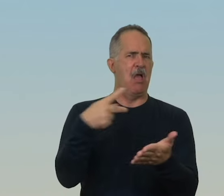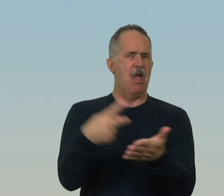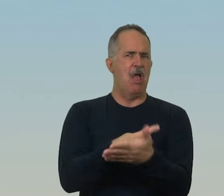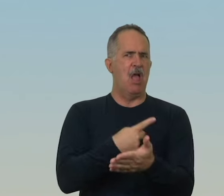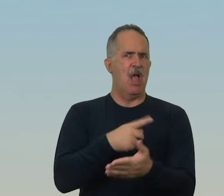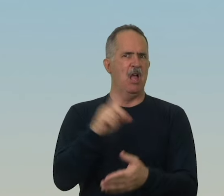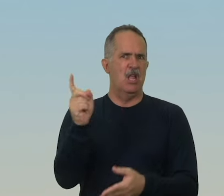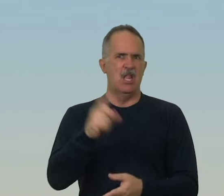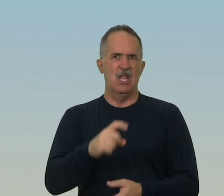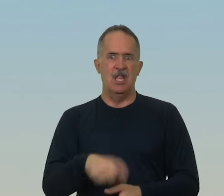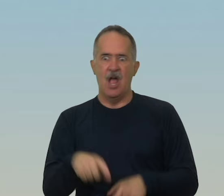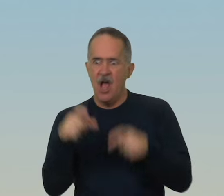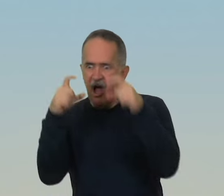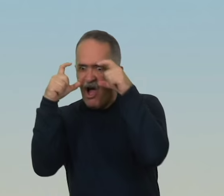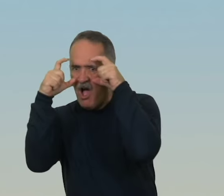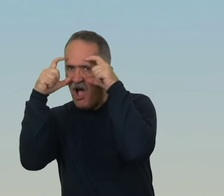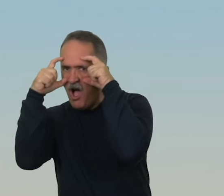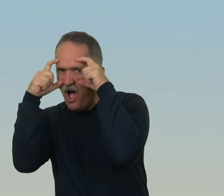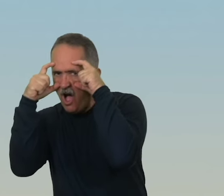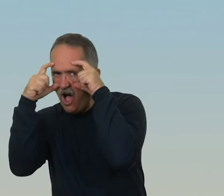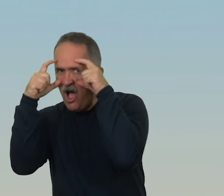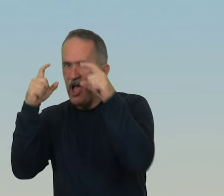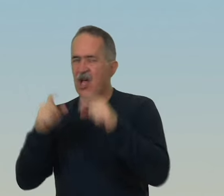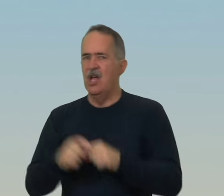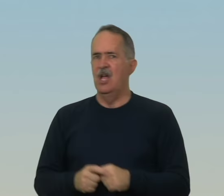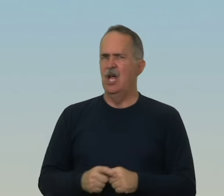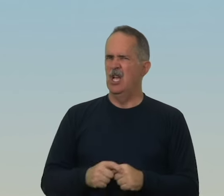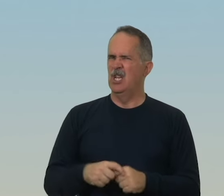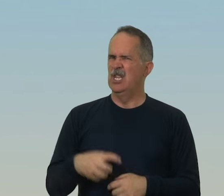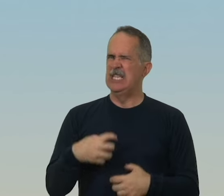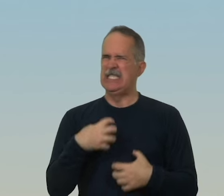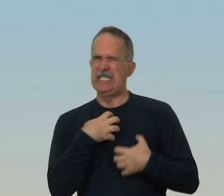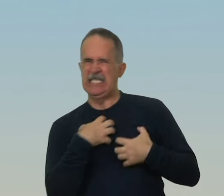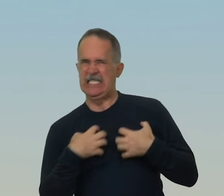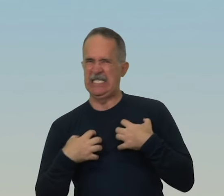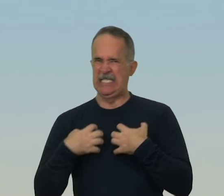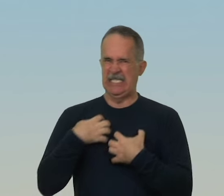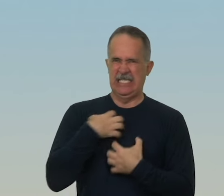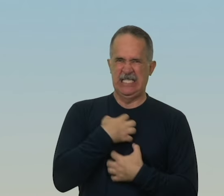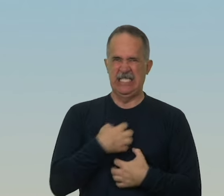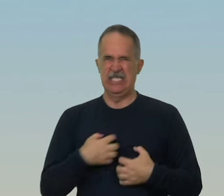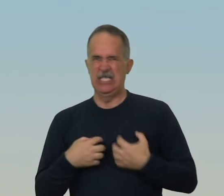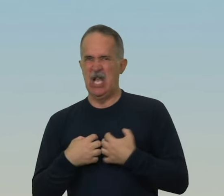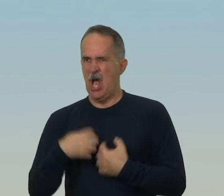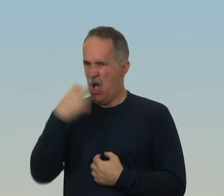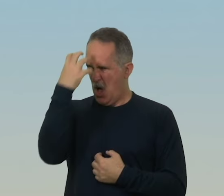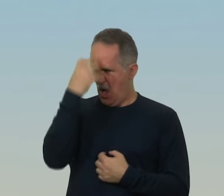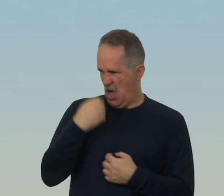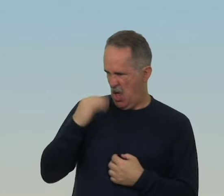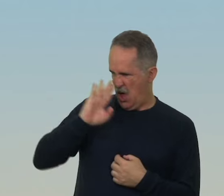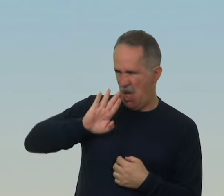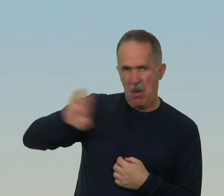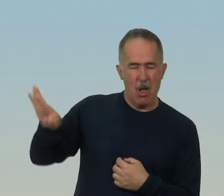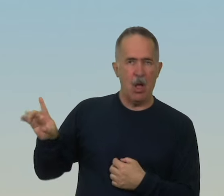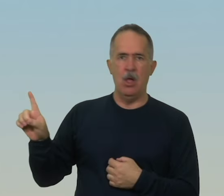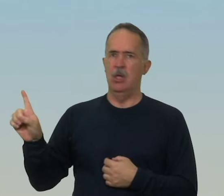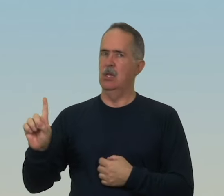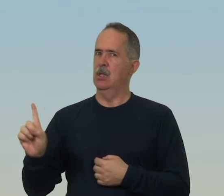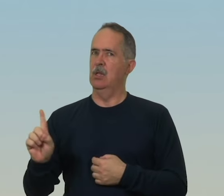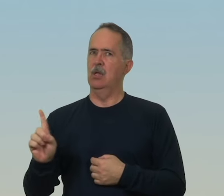não é interesseira, não se encoleiriza, não guarda rancor, não